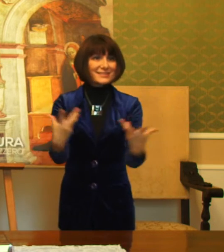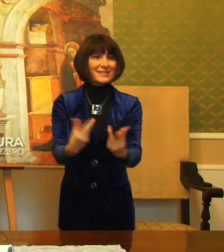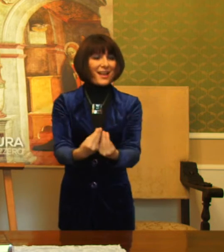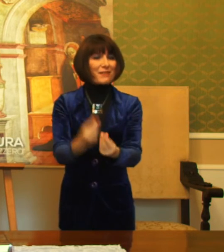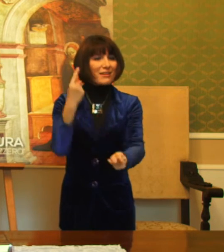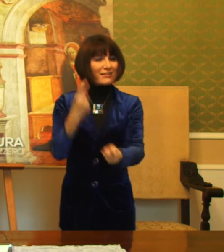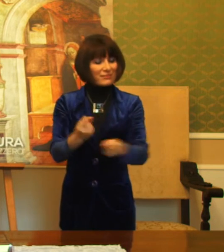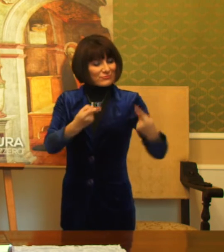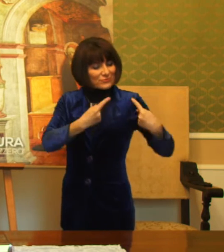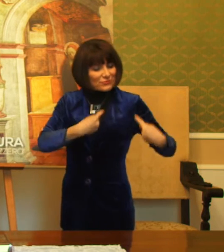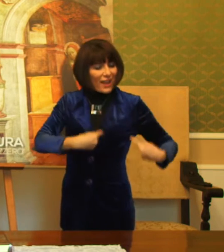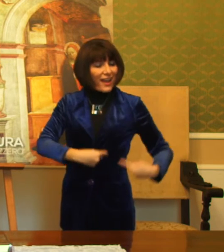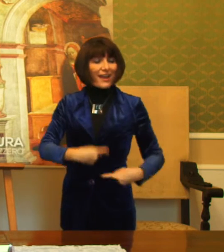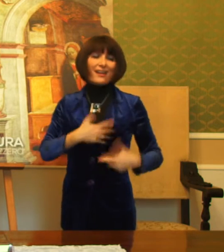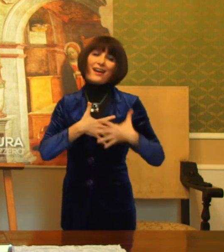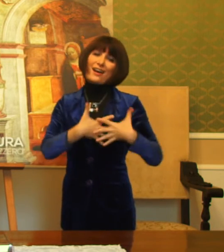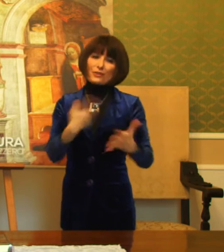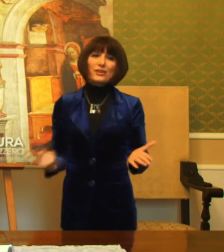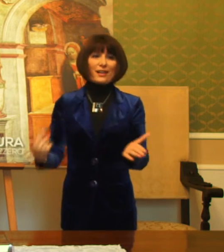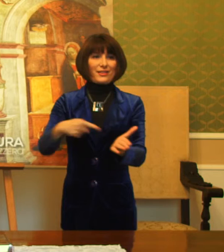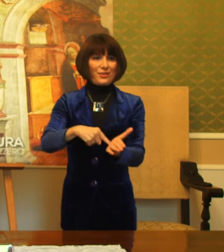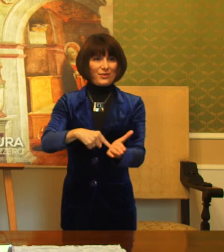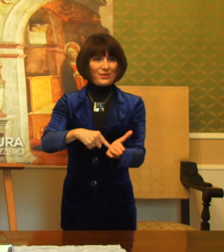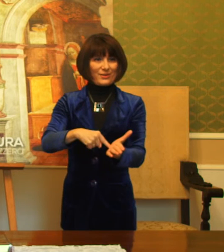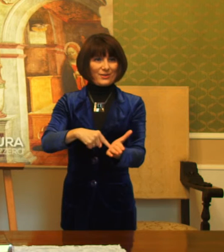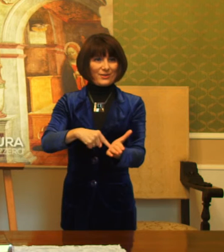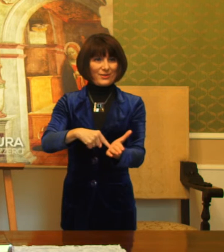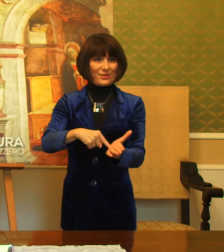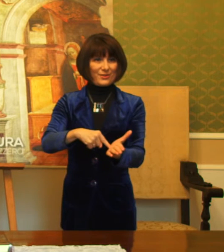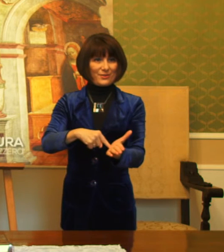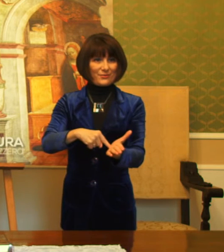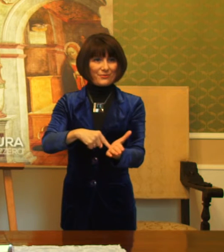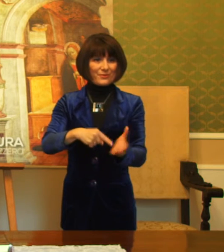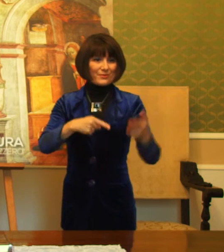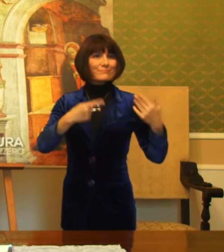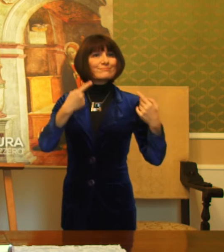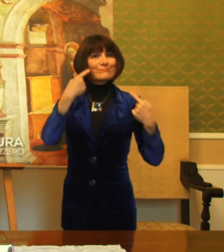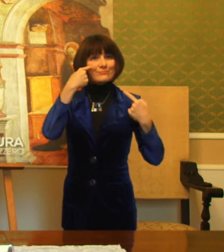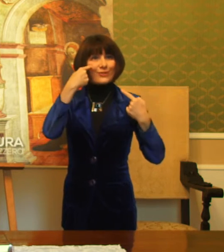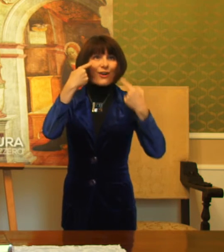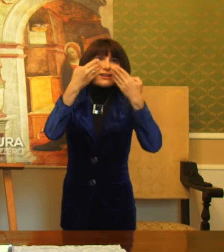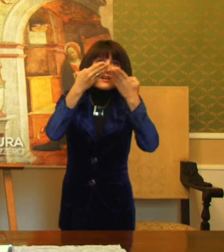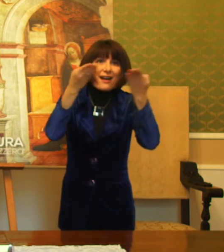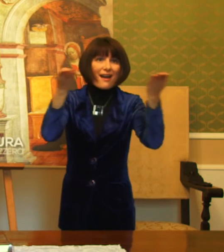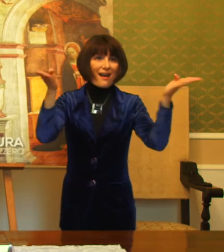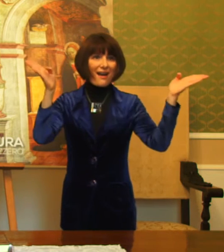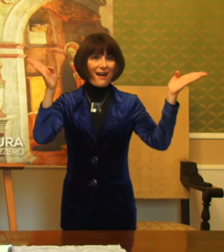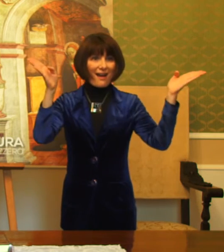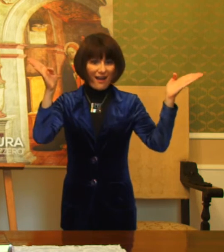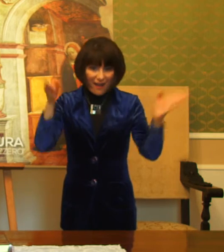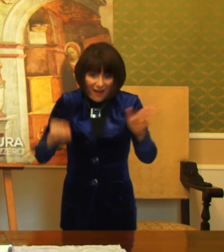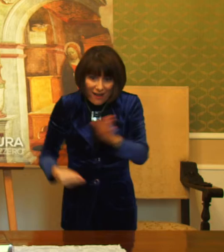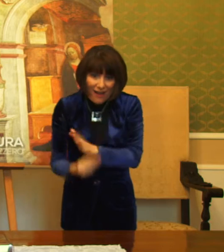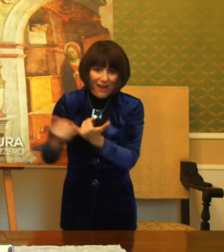generosità che attende di manifestarsi se noi apriamo il nostro sguardo a quel bambino,